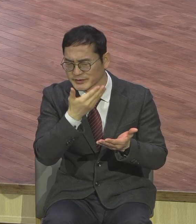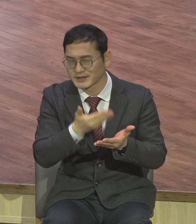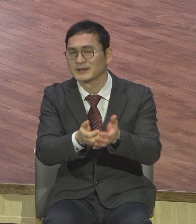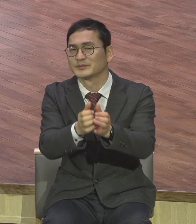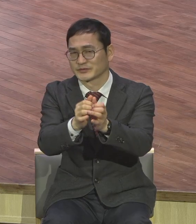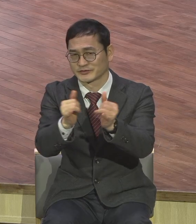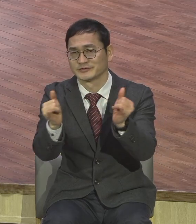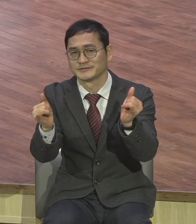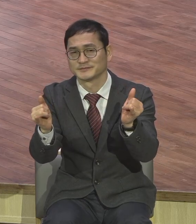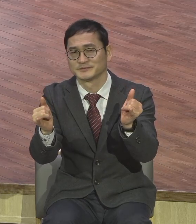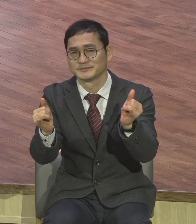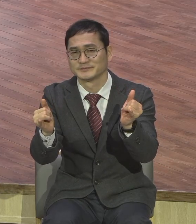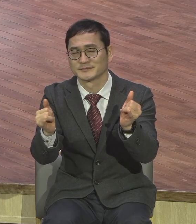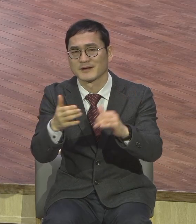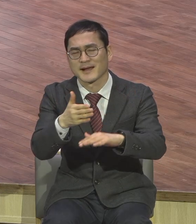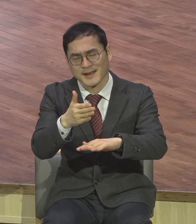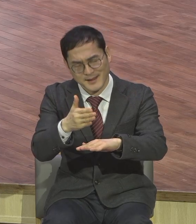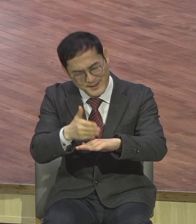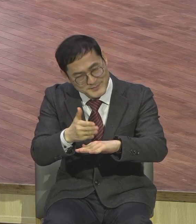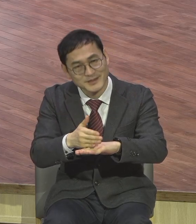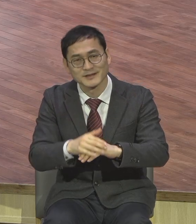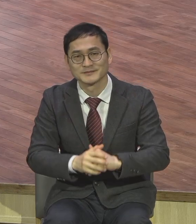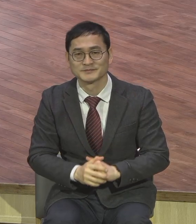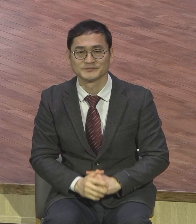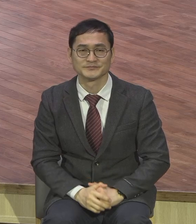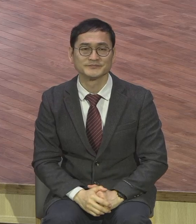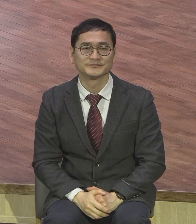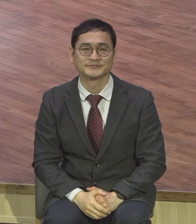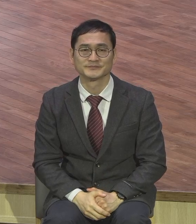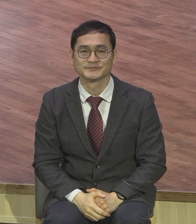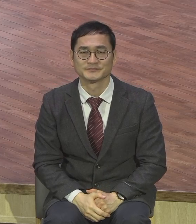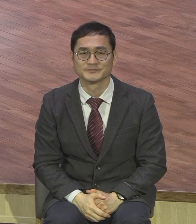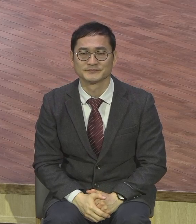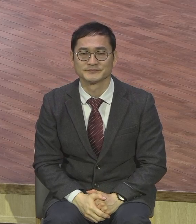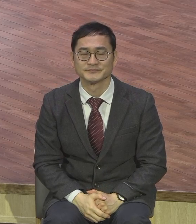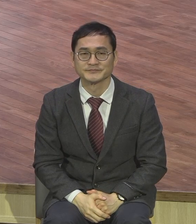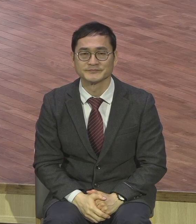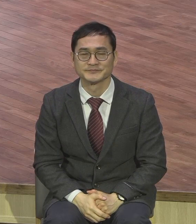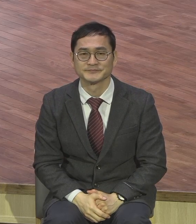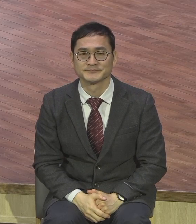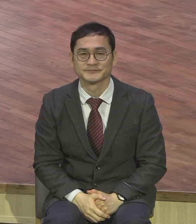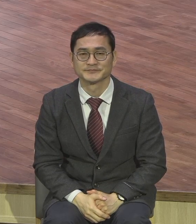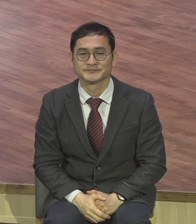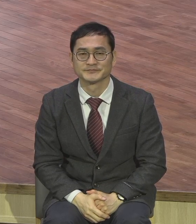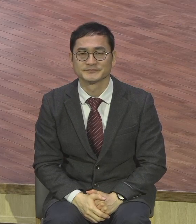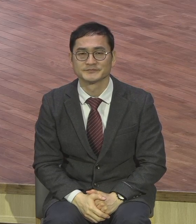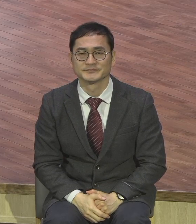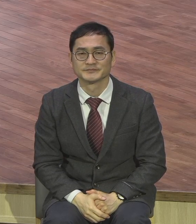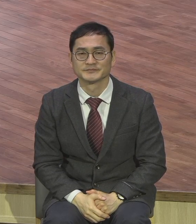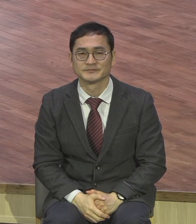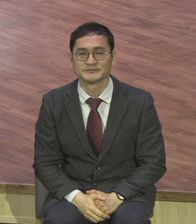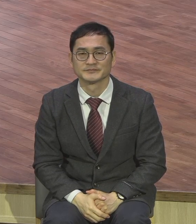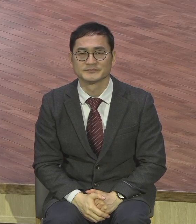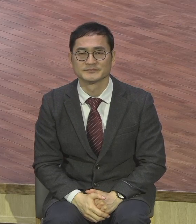넘쳐요 그럼 목사 한 대부분 몰라 여러분 생각할 때는 아이고 뭐 목사님 사람만 내놓고 안쓰면겠나